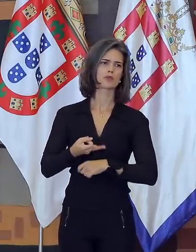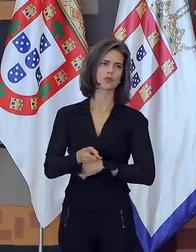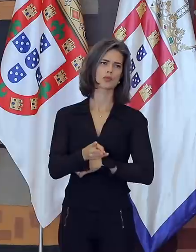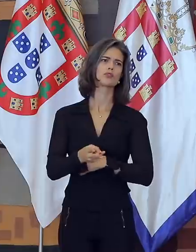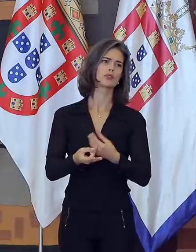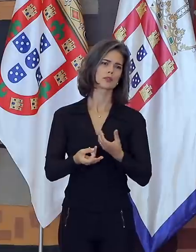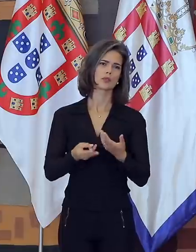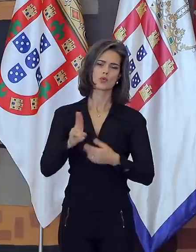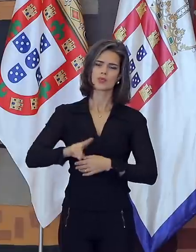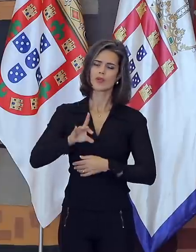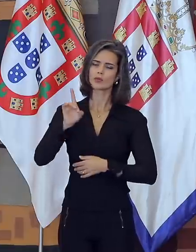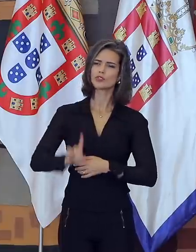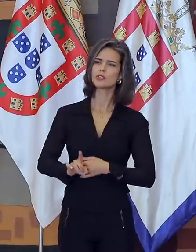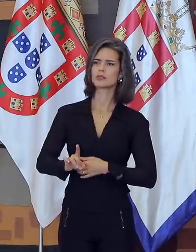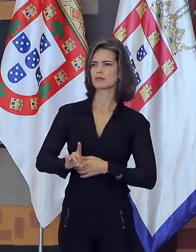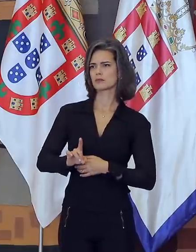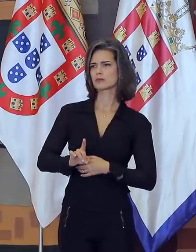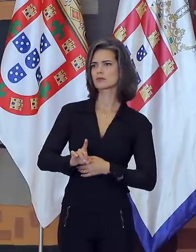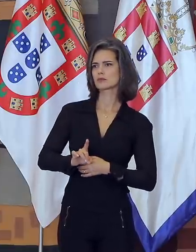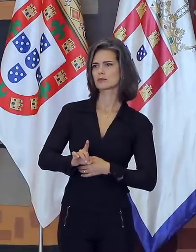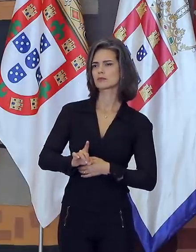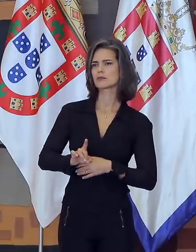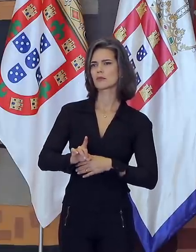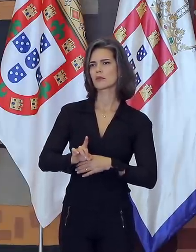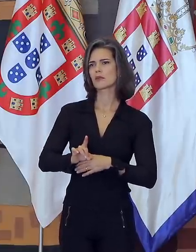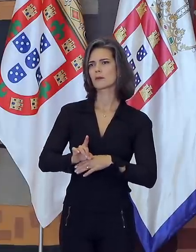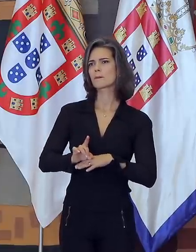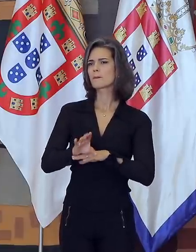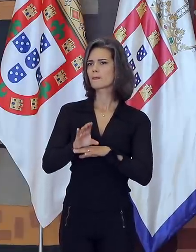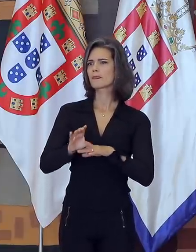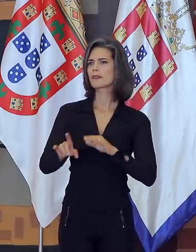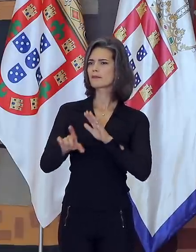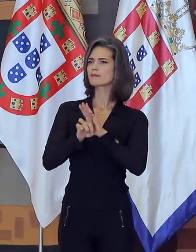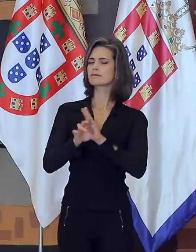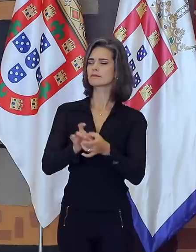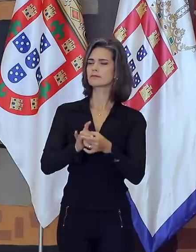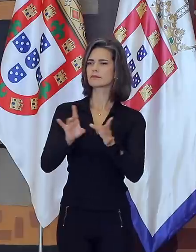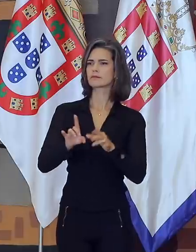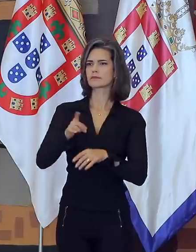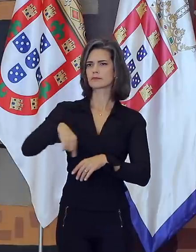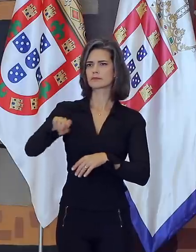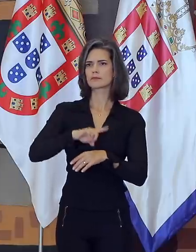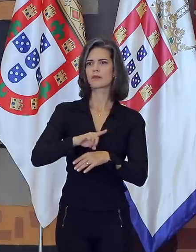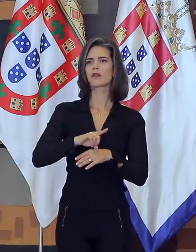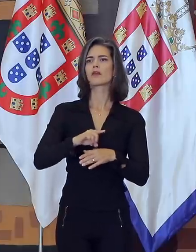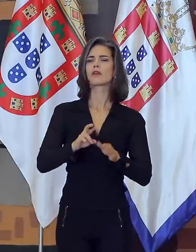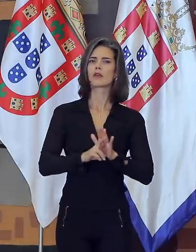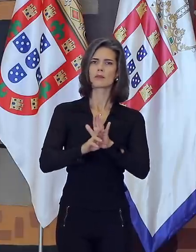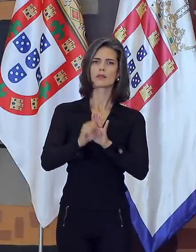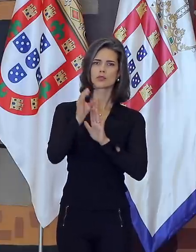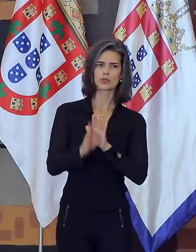usufruto desse direito que a legislação otorga aos diplomatas, aos